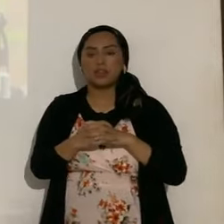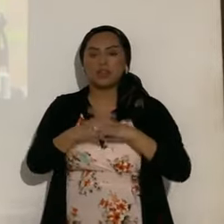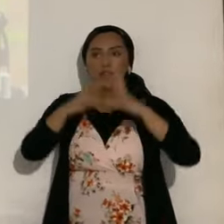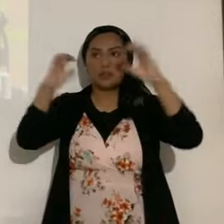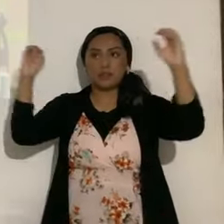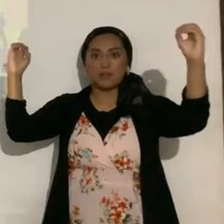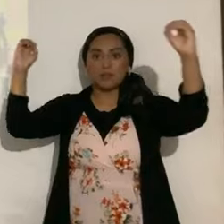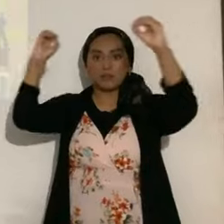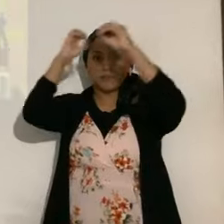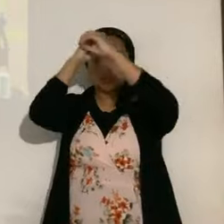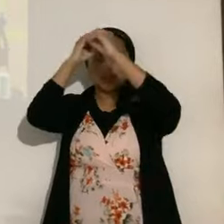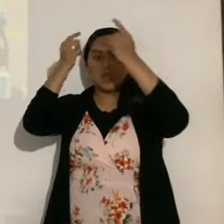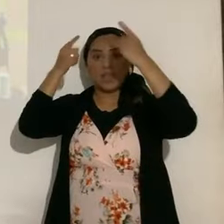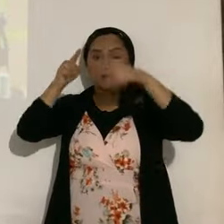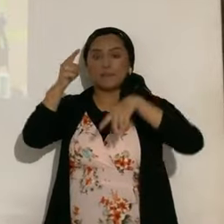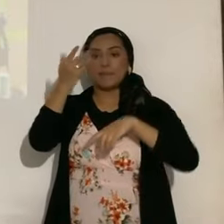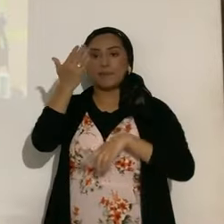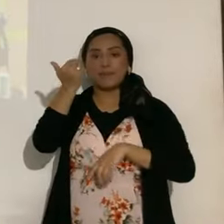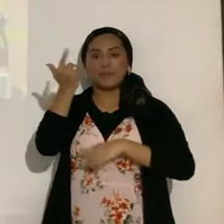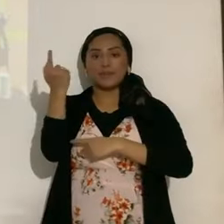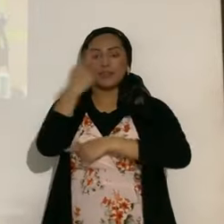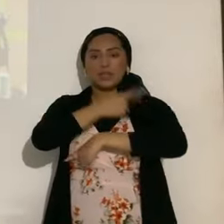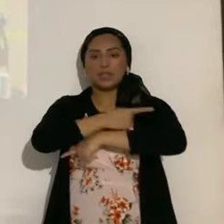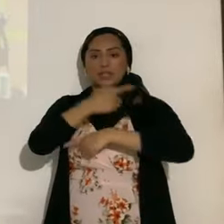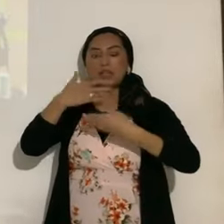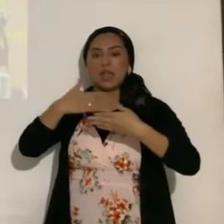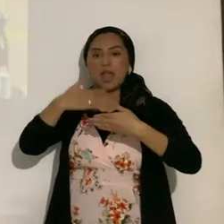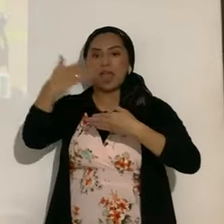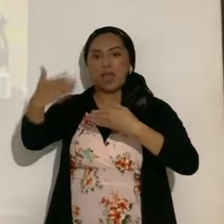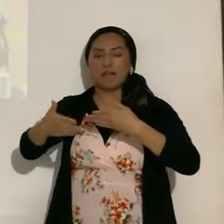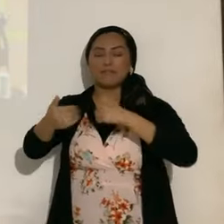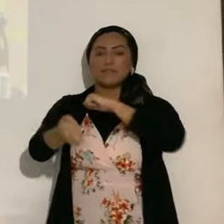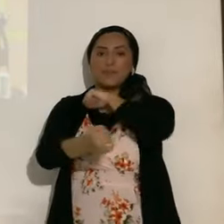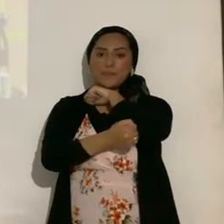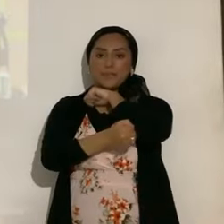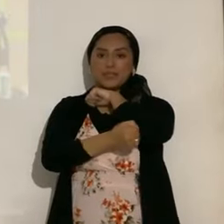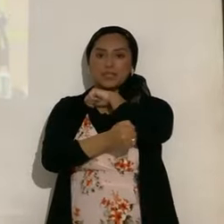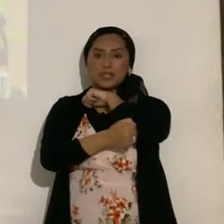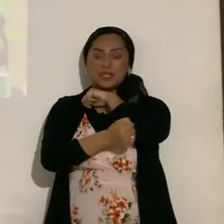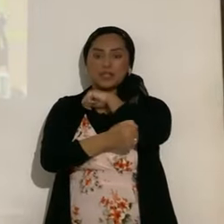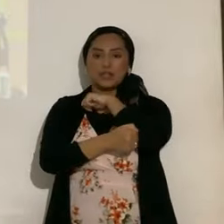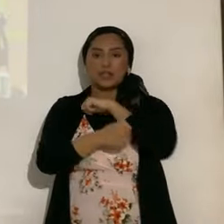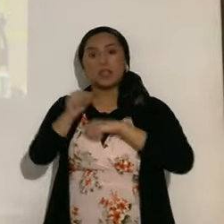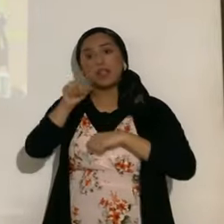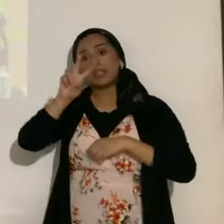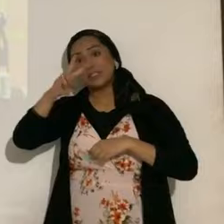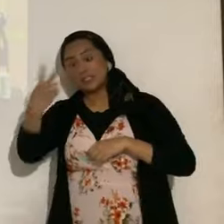15 días después de Pesaj. El eclipse penumbral será